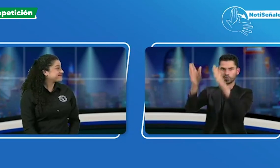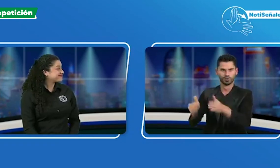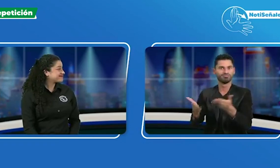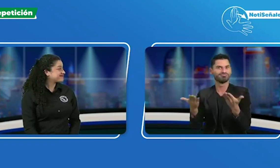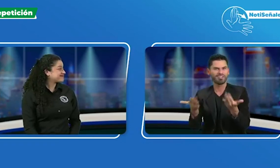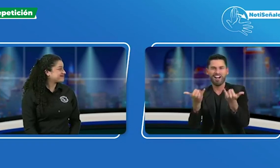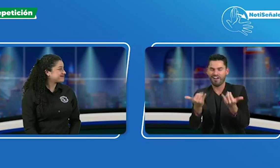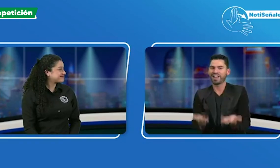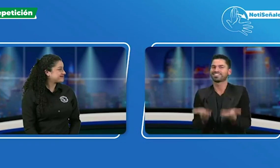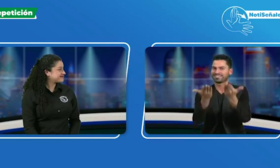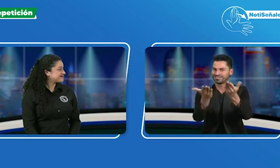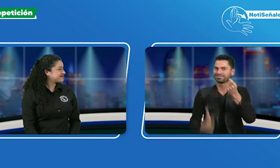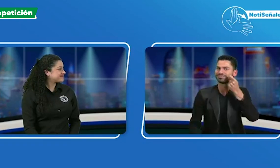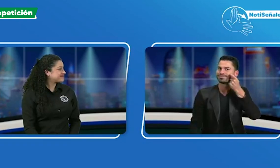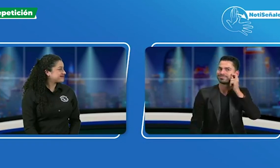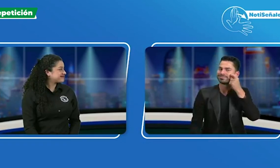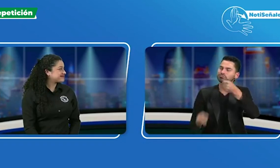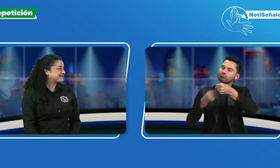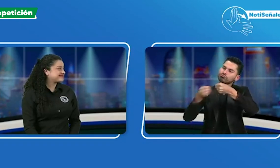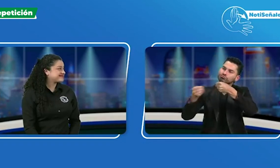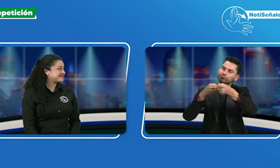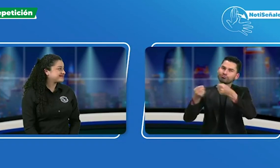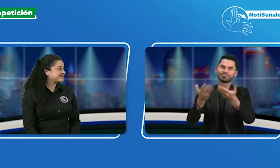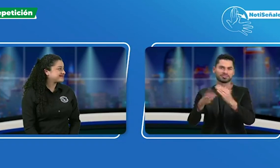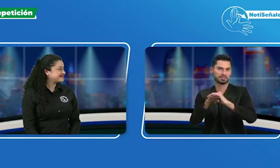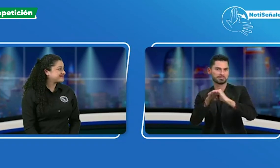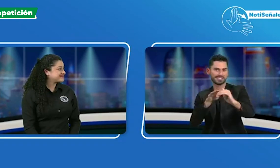Esa es la entrevista que tenemos para hoy. Tenemos una gran invitada.